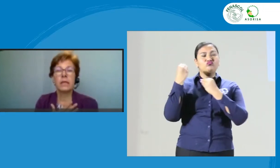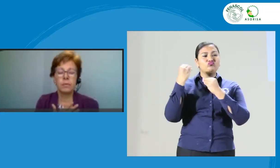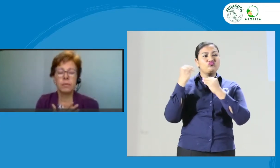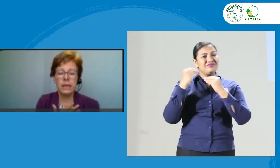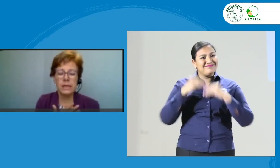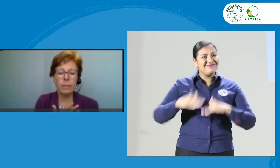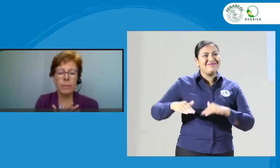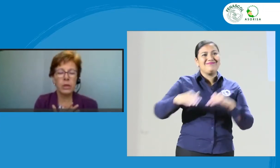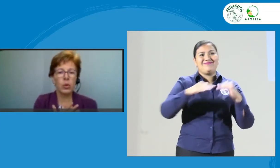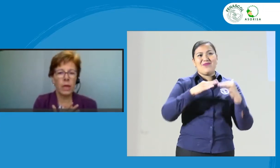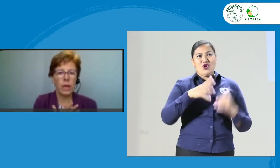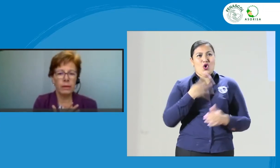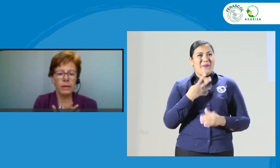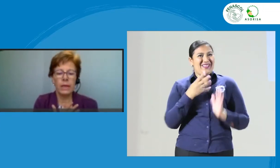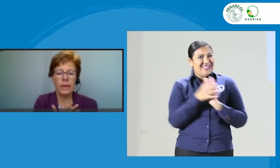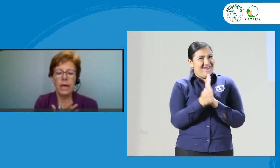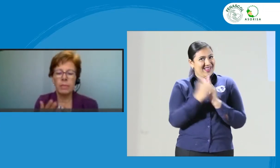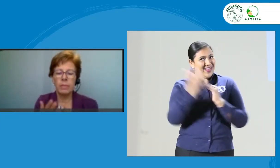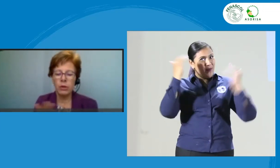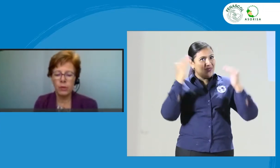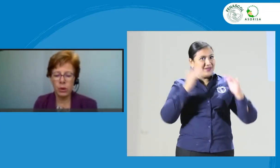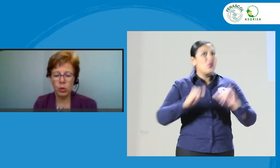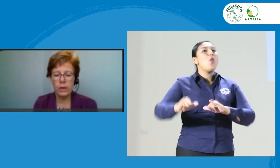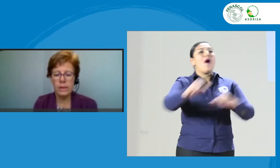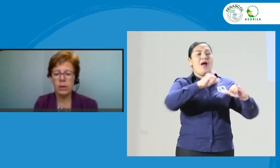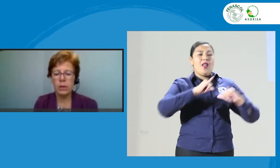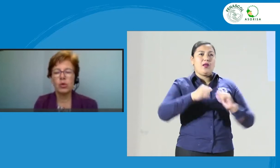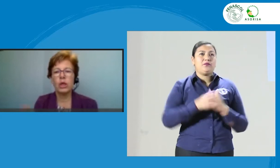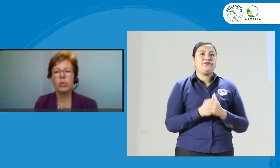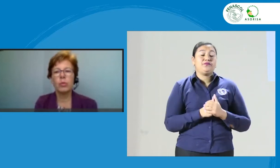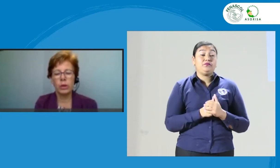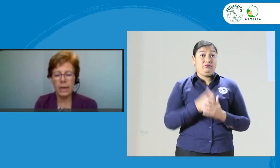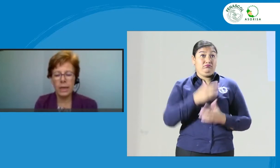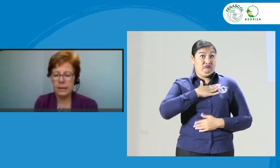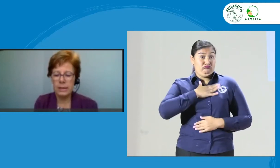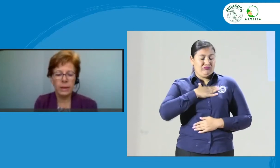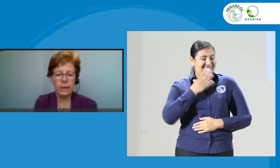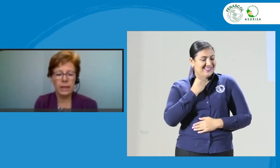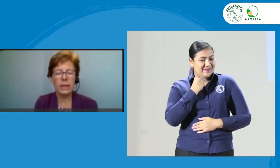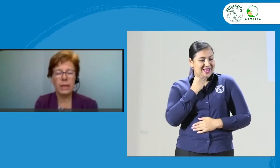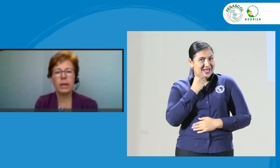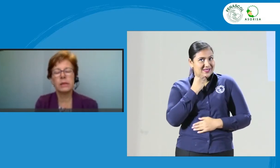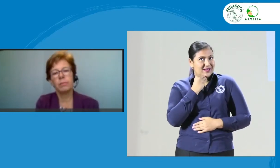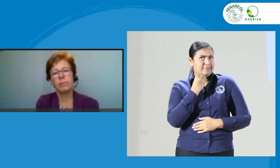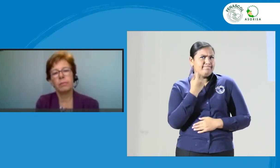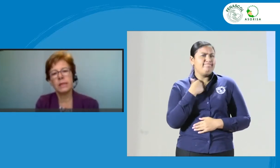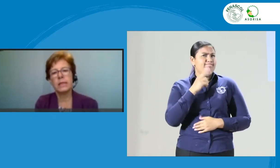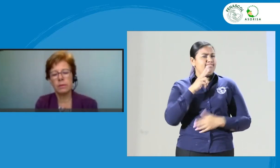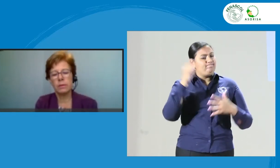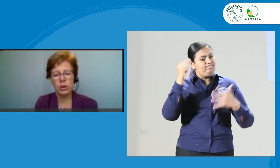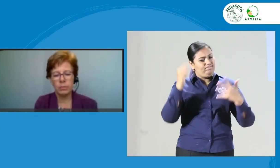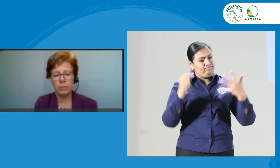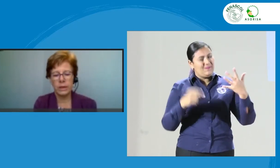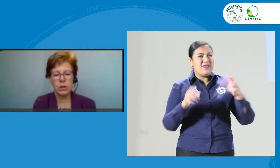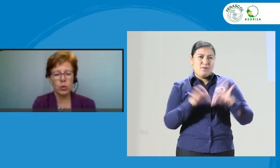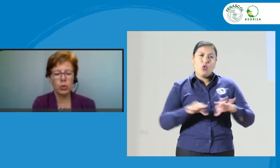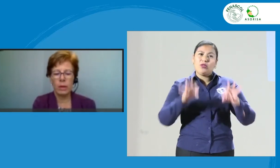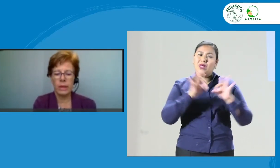experiencia personal, hay varios factores que considero importantes para que se preste el servicio de interpretación de una manera